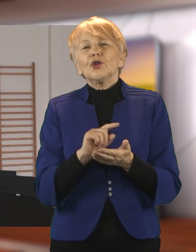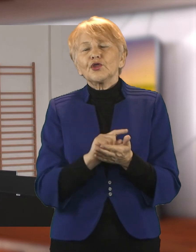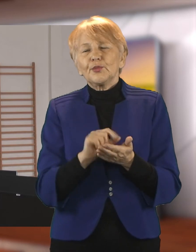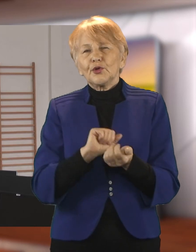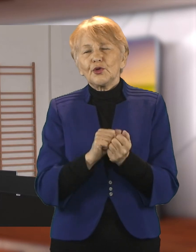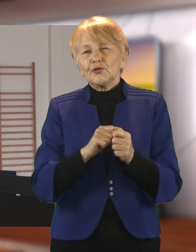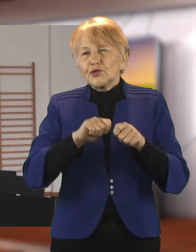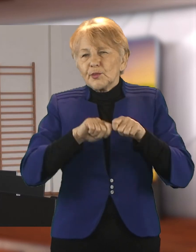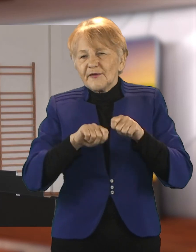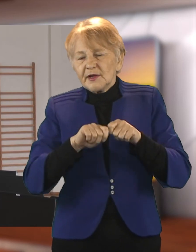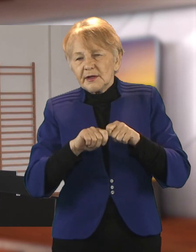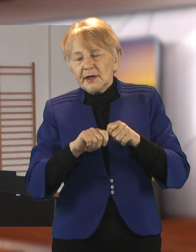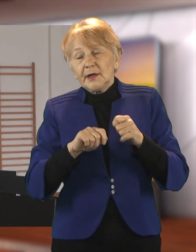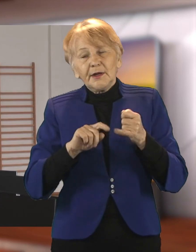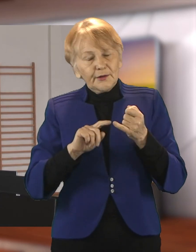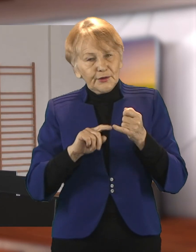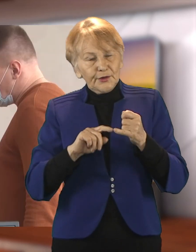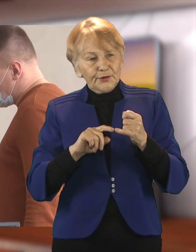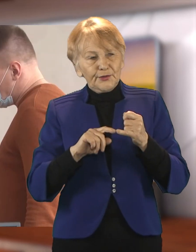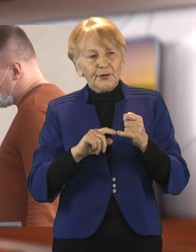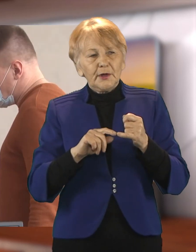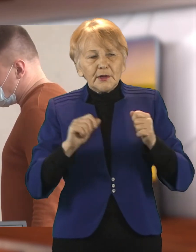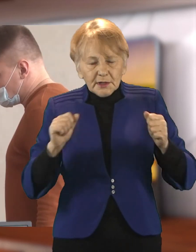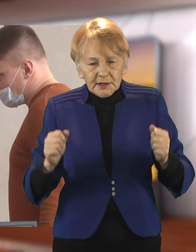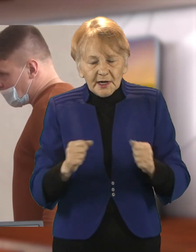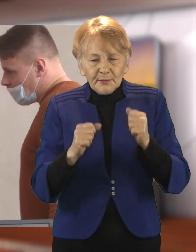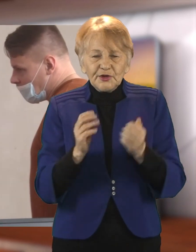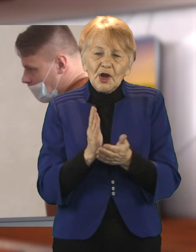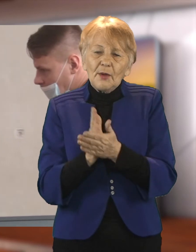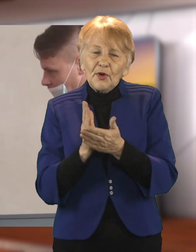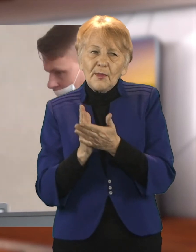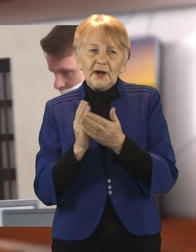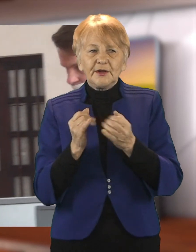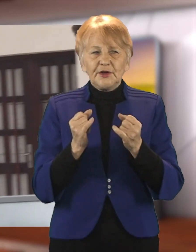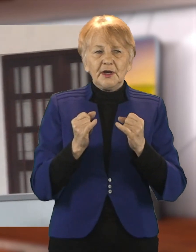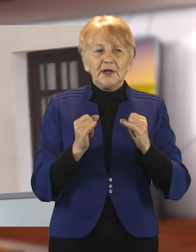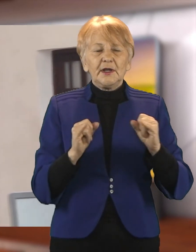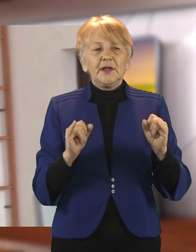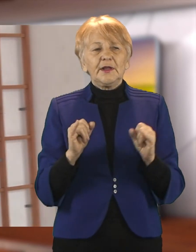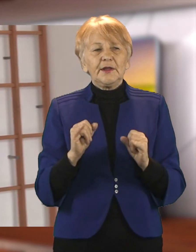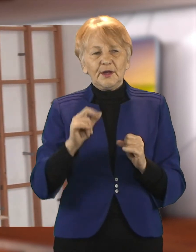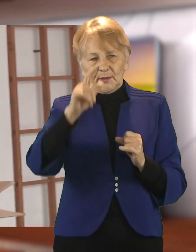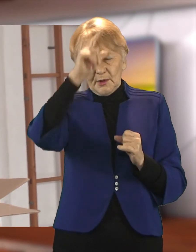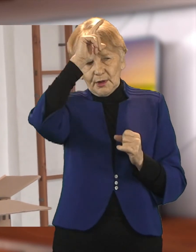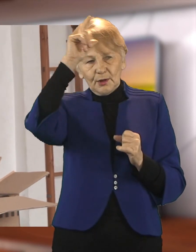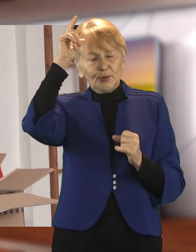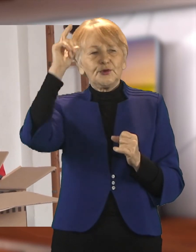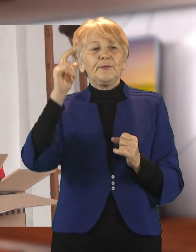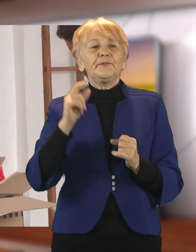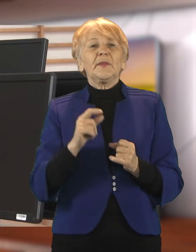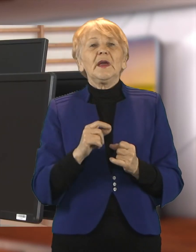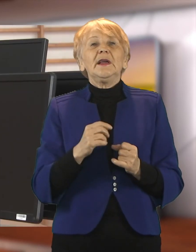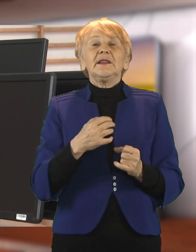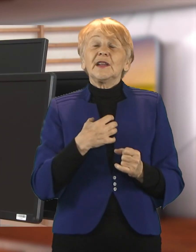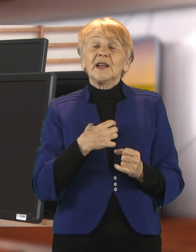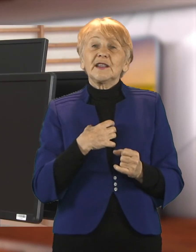rozpatrywane, nie tylko jeżeli chodzi o sprzęt komputerowy. Choć uczniowie już cieszą się na możliwość korzystania z nowych komputerów, to dyrekcja szkoły jeszcze